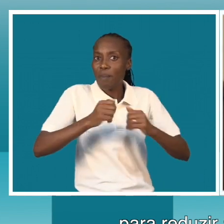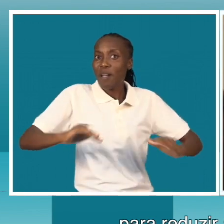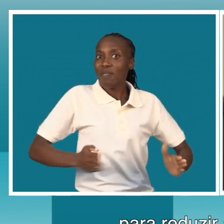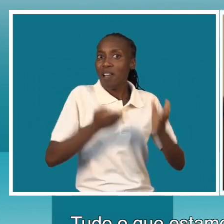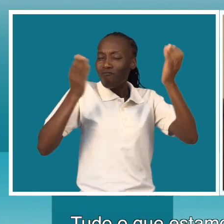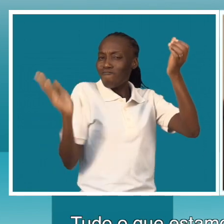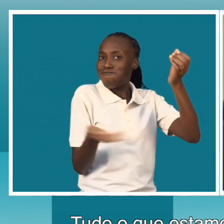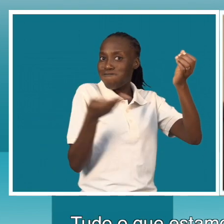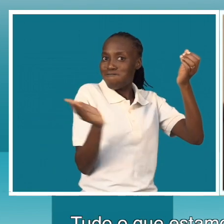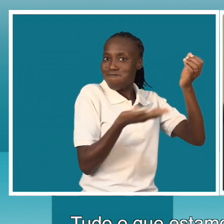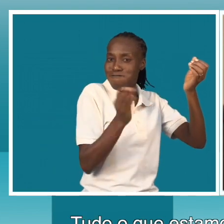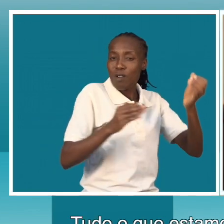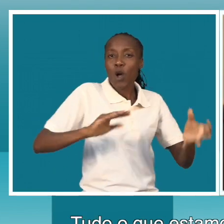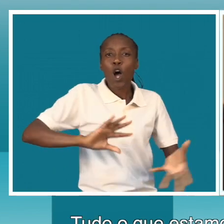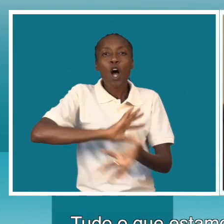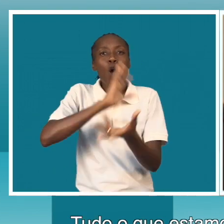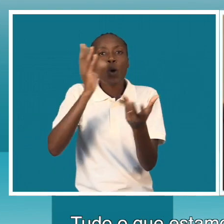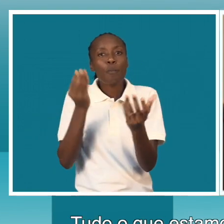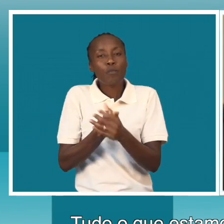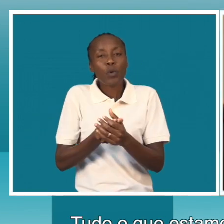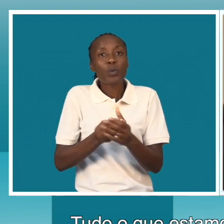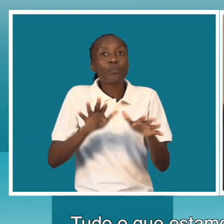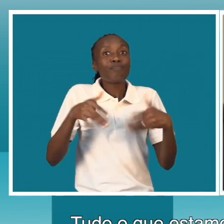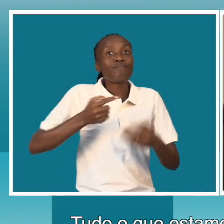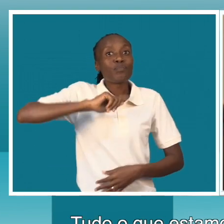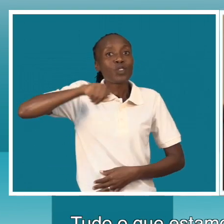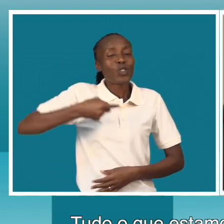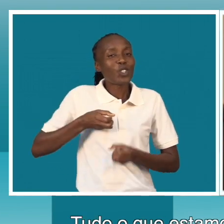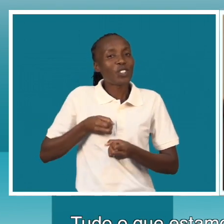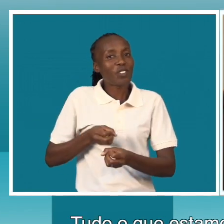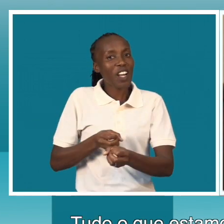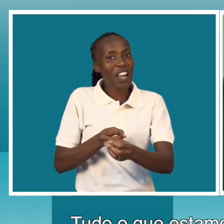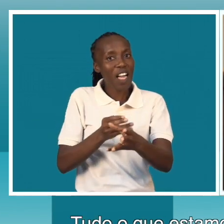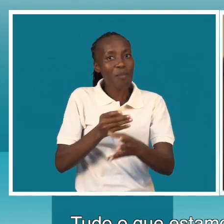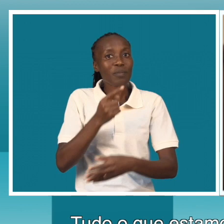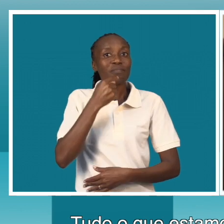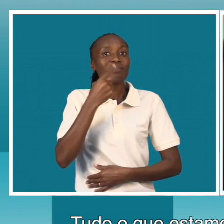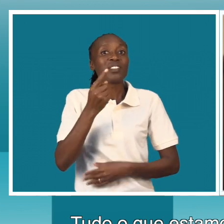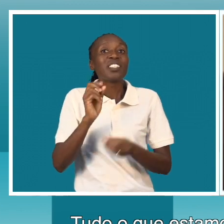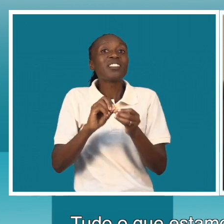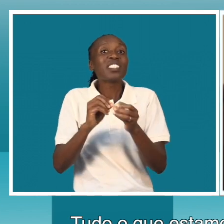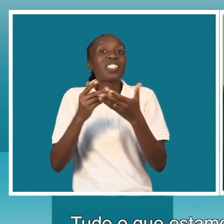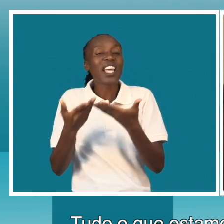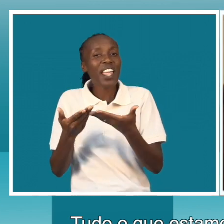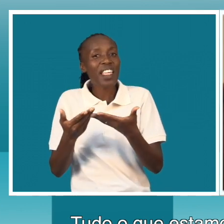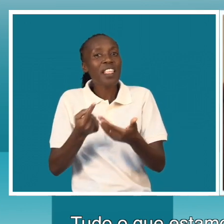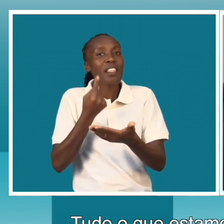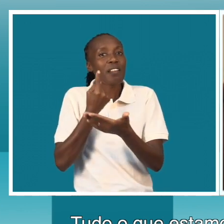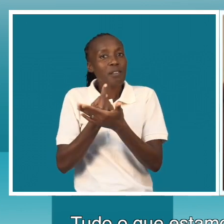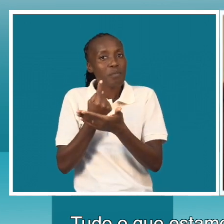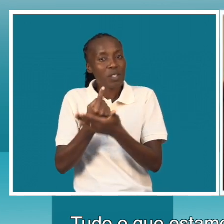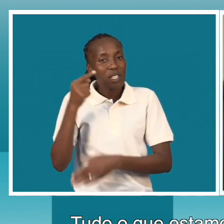Todo este acaboço, nós estamos todos aqui a dizer, visa, na essência, a contribuir para a economia azul.